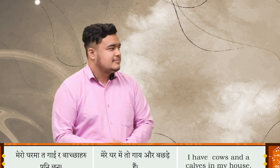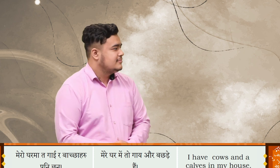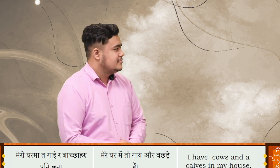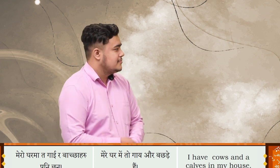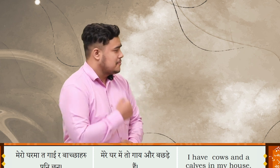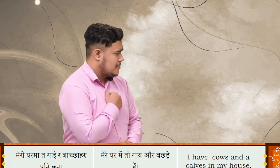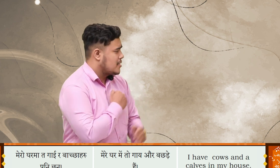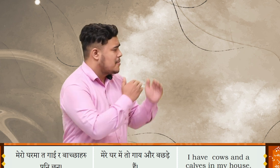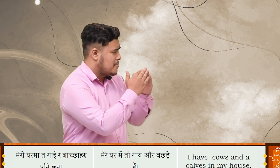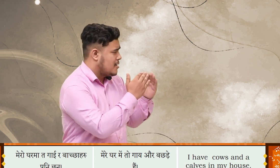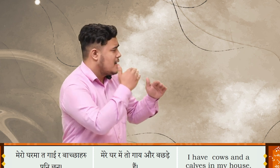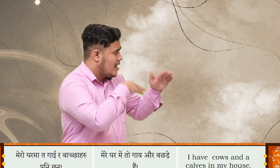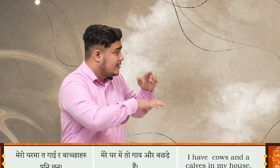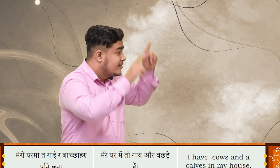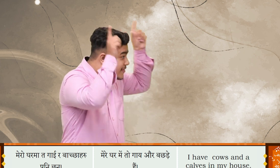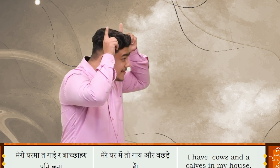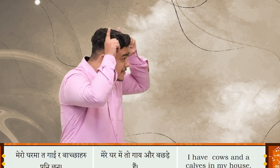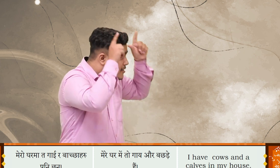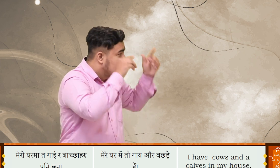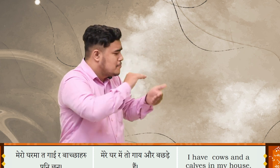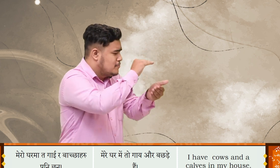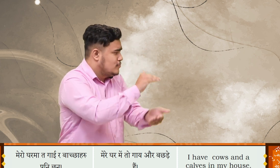मेरो घर मा आता गाईरा बाच्चा अरू पनी चाण